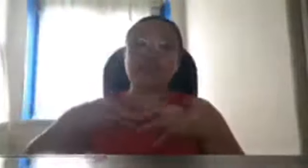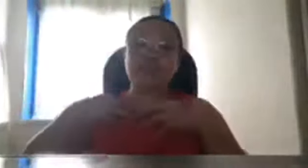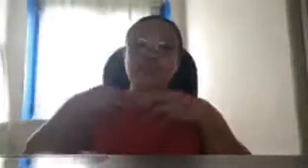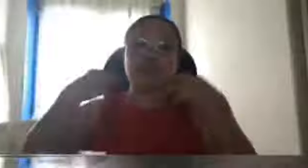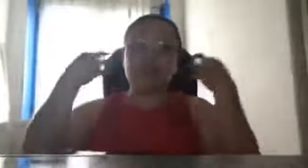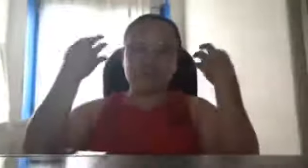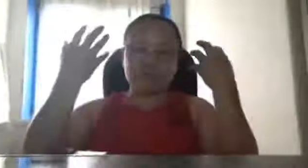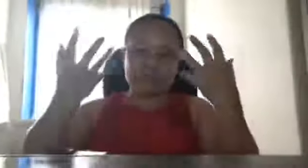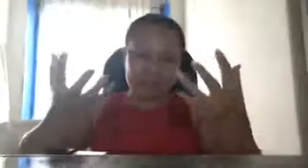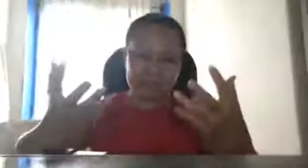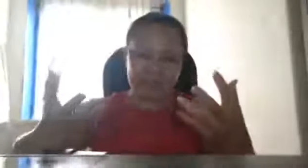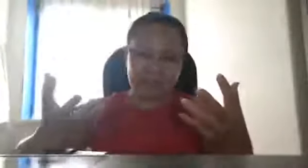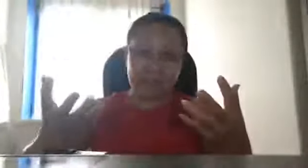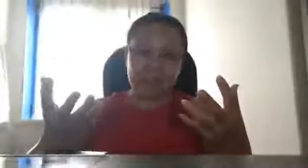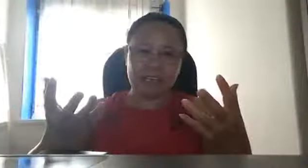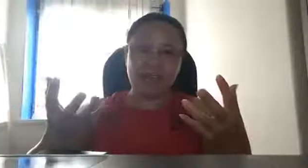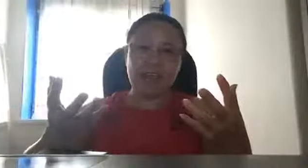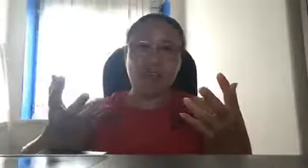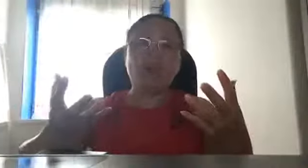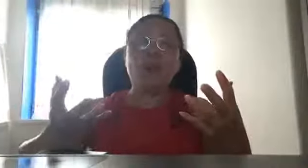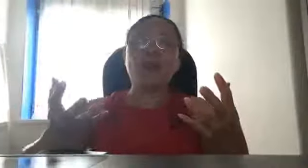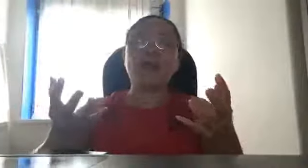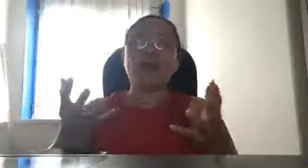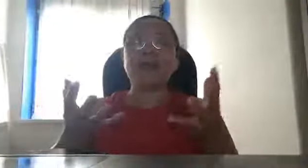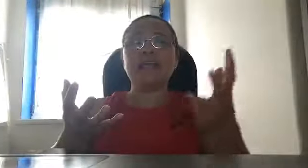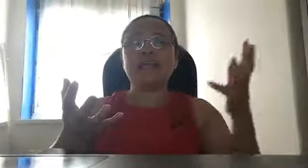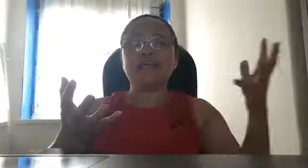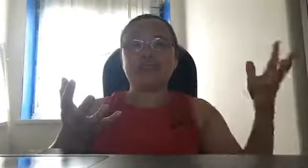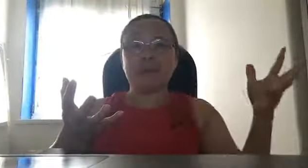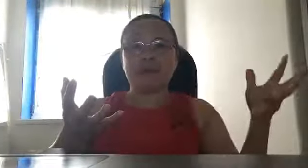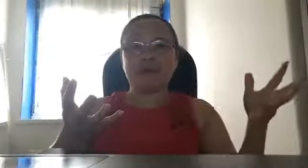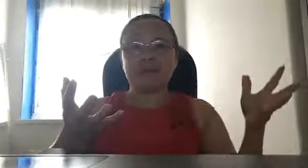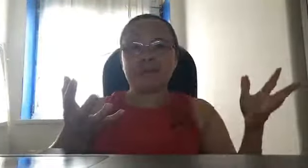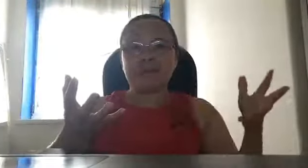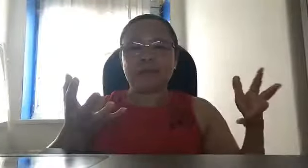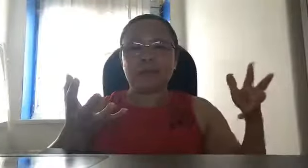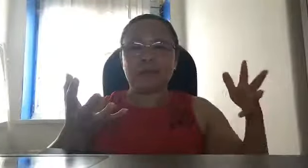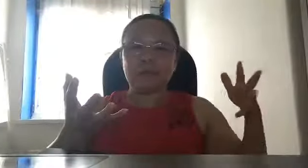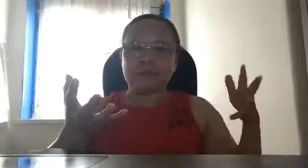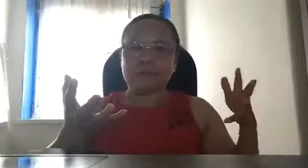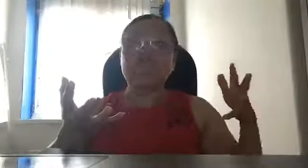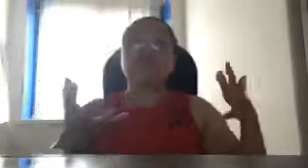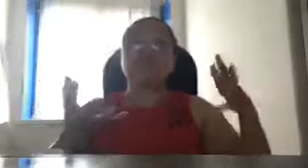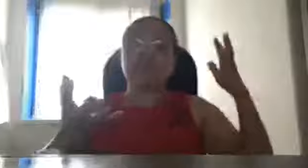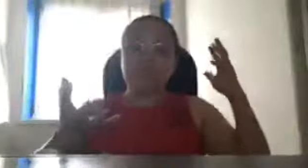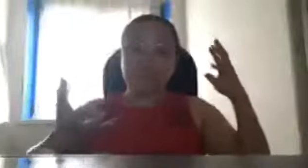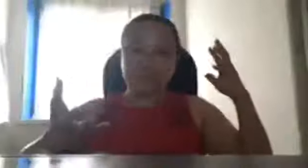curious lang ang China or either na very protected